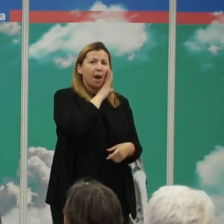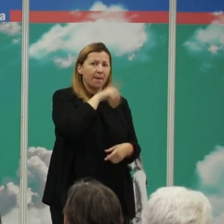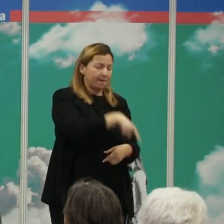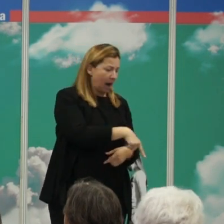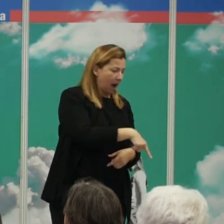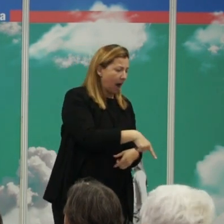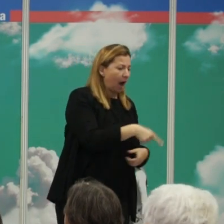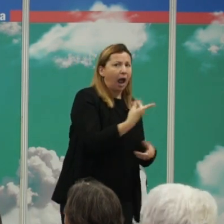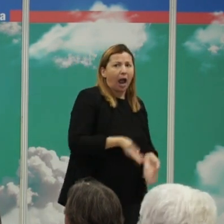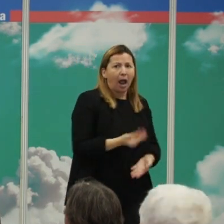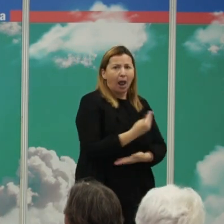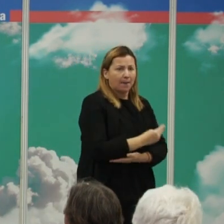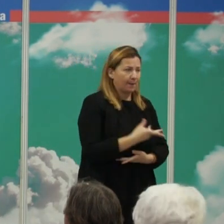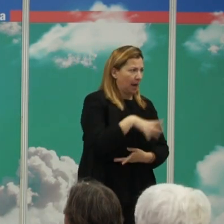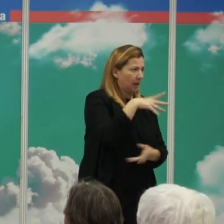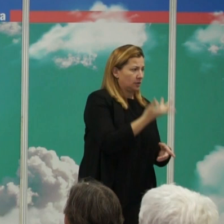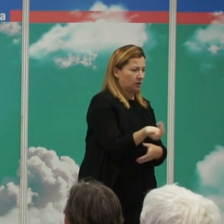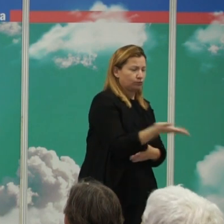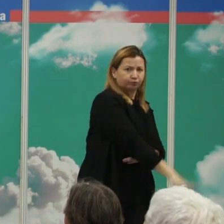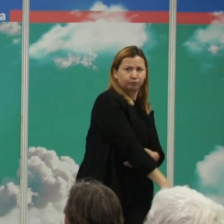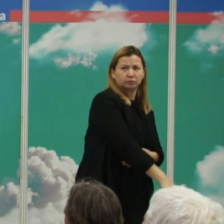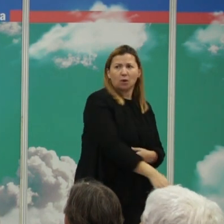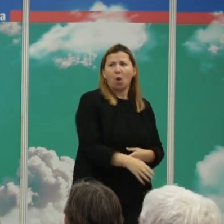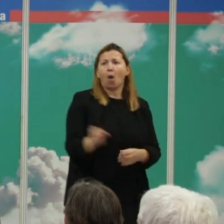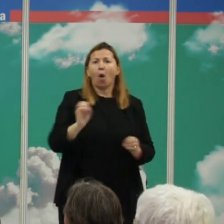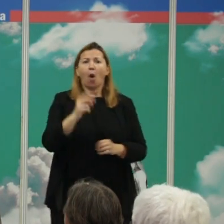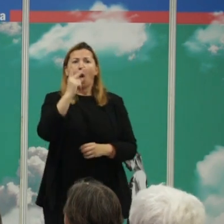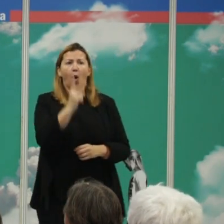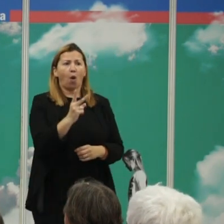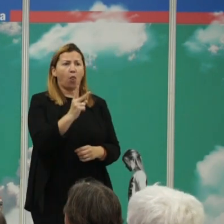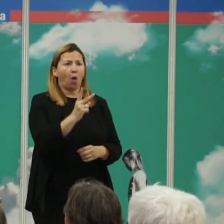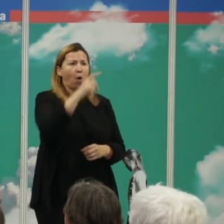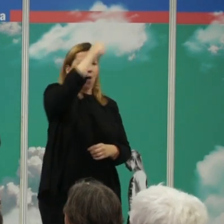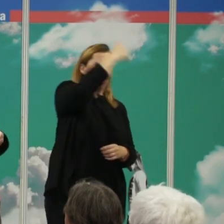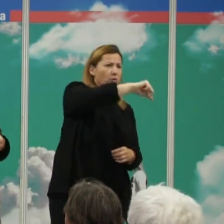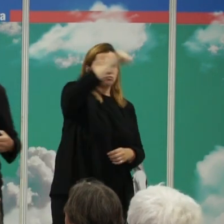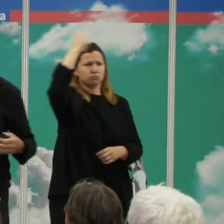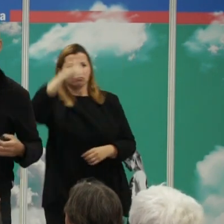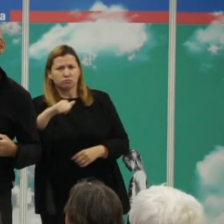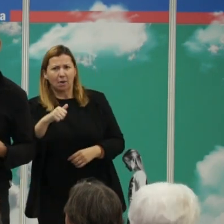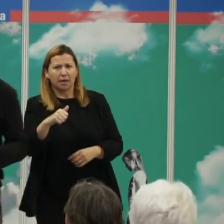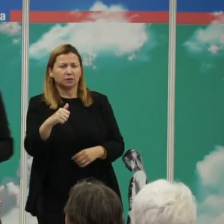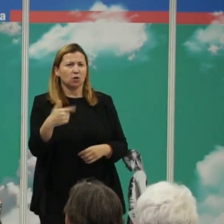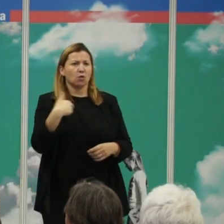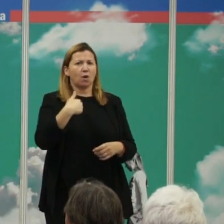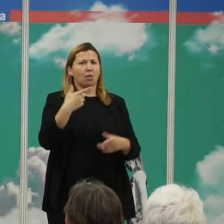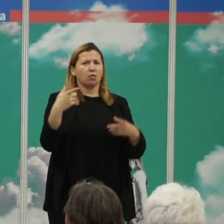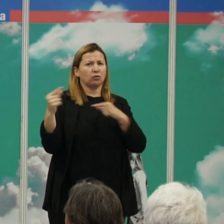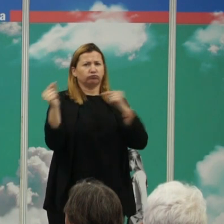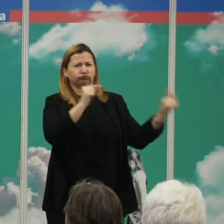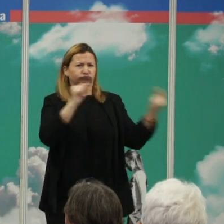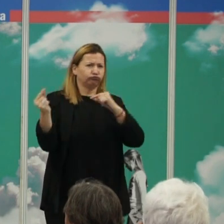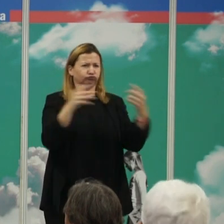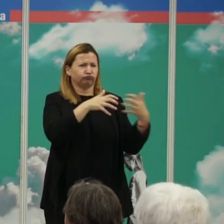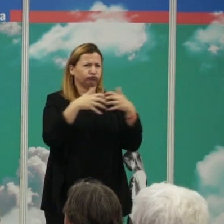hacia una cría de leopardo o bueno, las típicas peleas que puede haber entre los machos cuando están intentando luchar por hembras que algunas de ellas